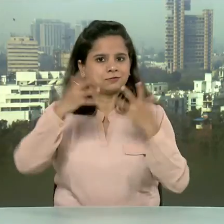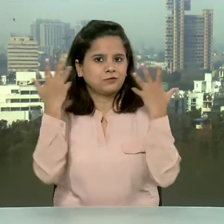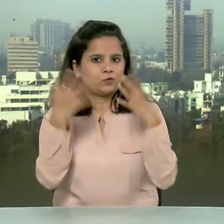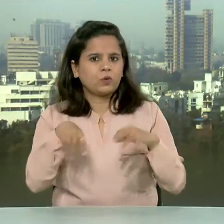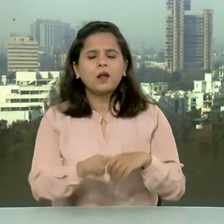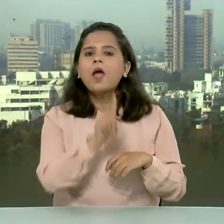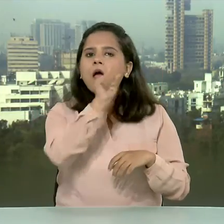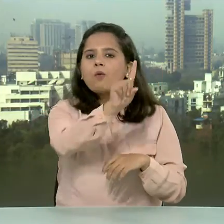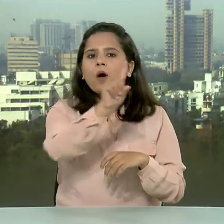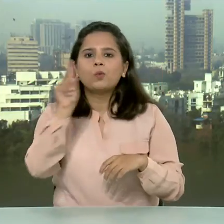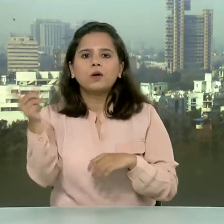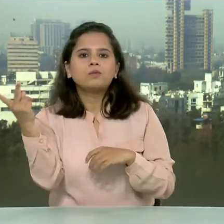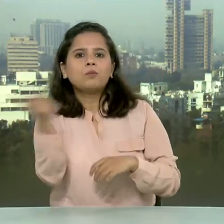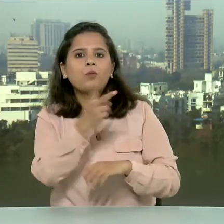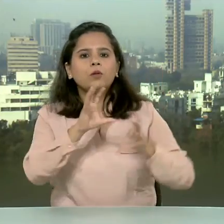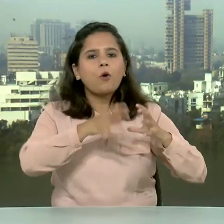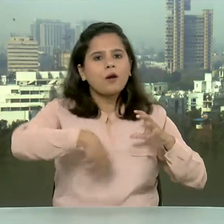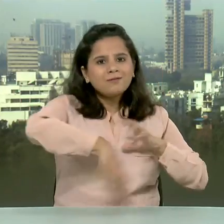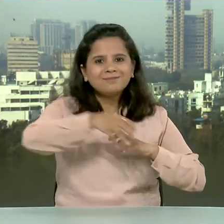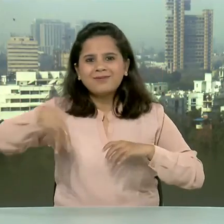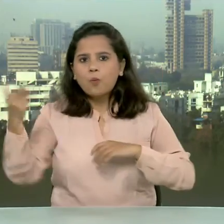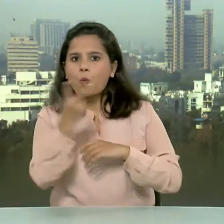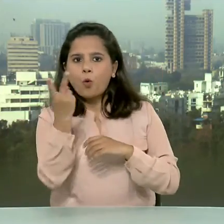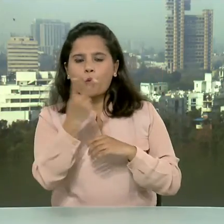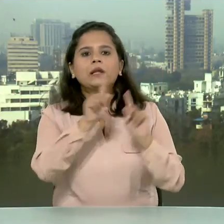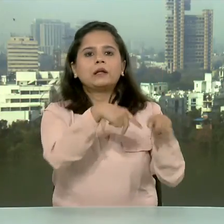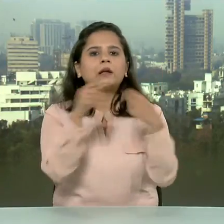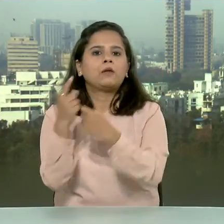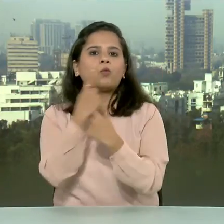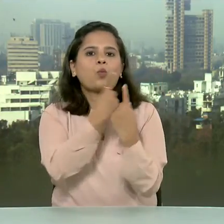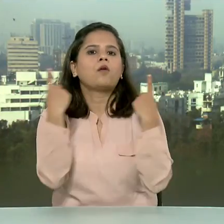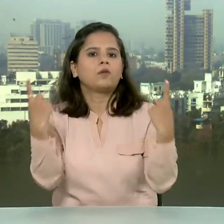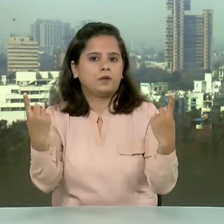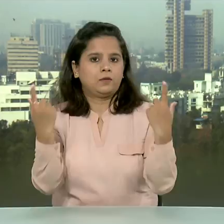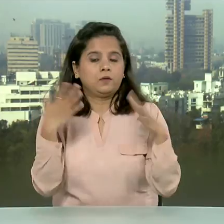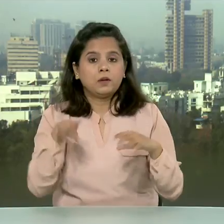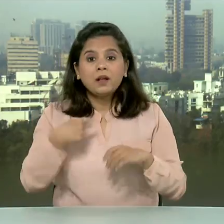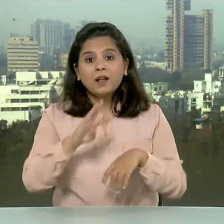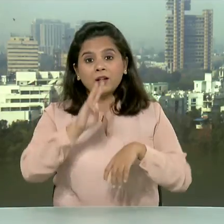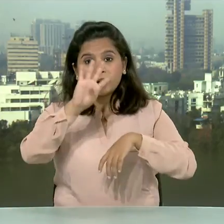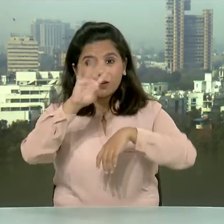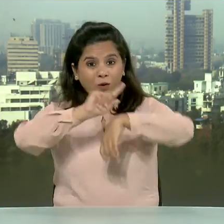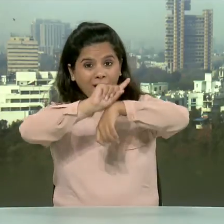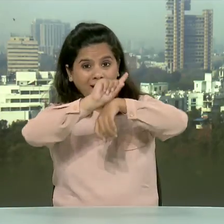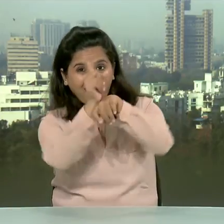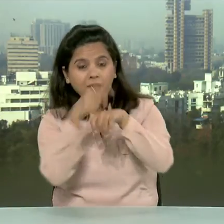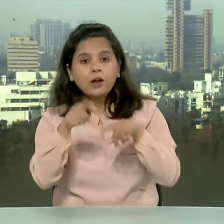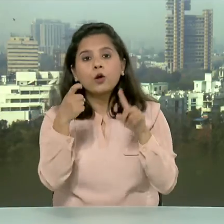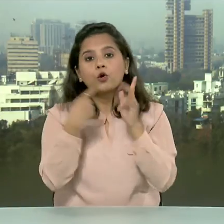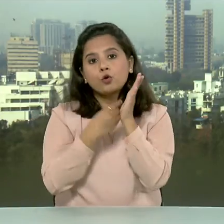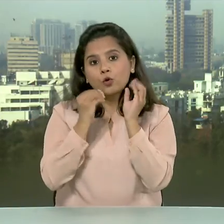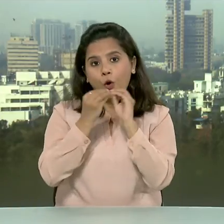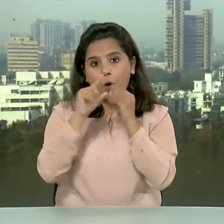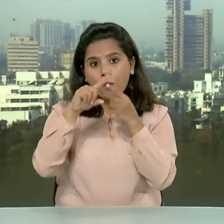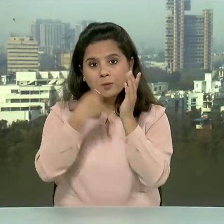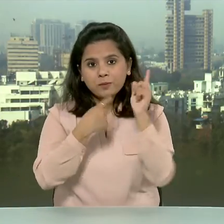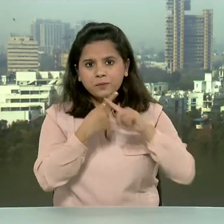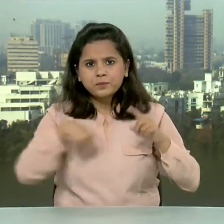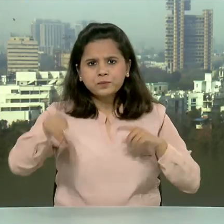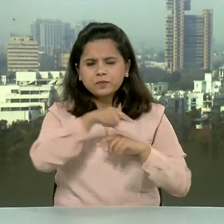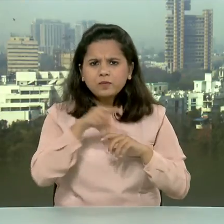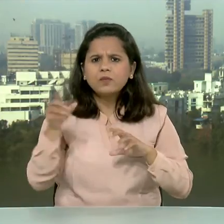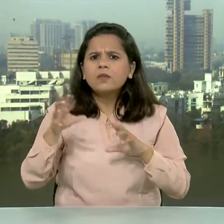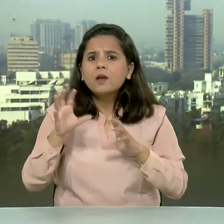माने ने गोल कर मुकाबले को एक-एक से बराबर कर दिया मैच के 34 मिनिट में रॉबर्सन ने आर्नल से मिले